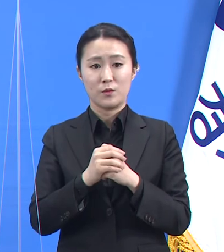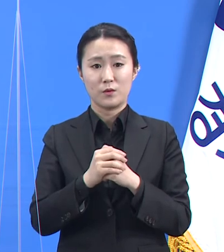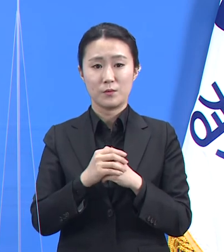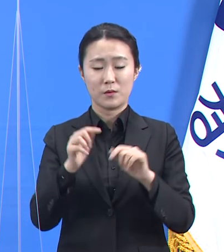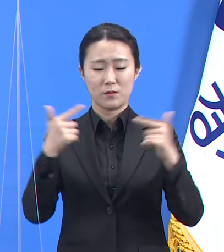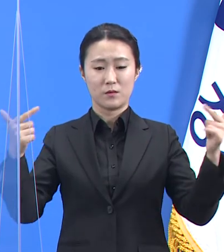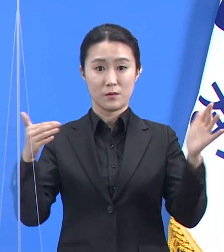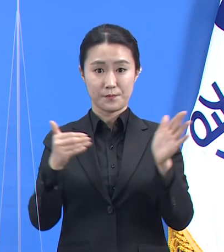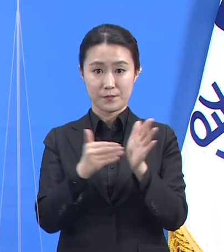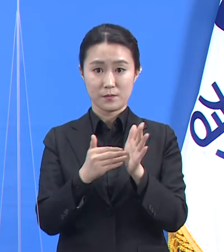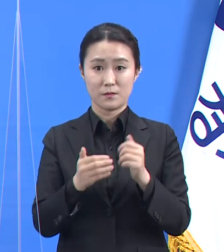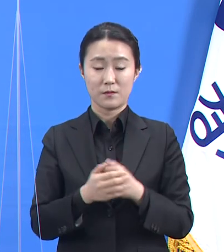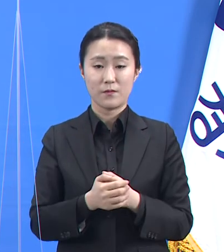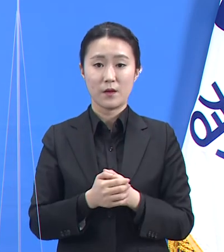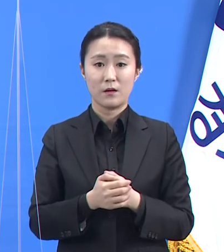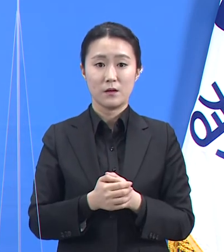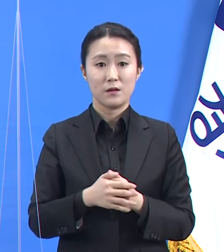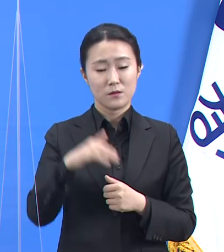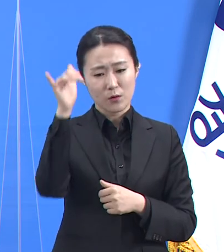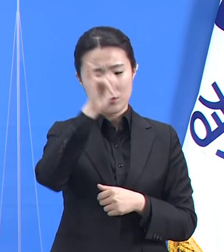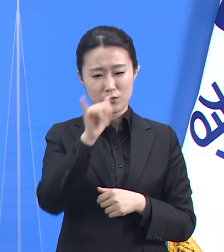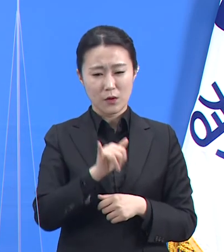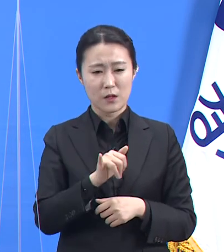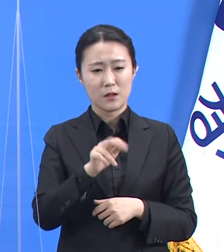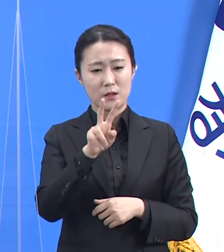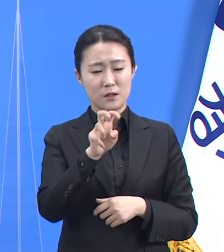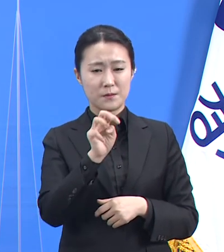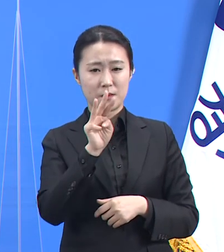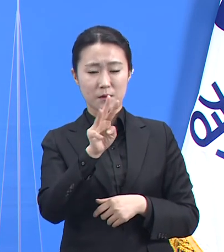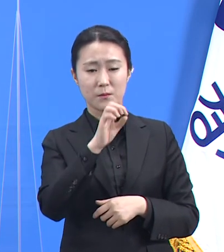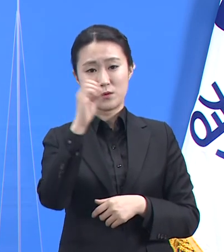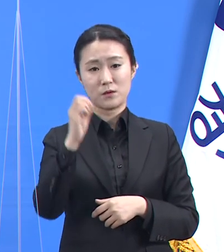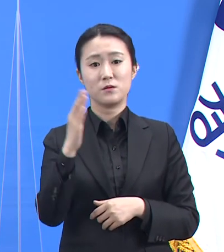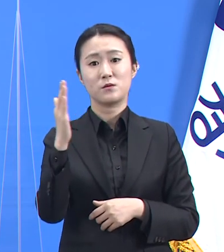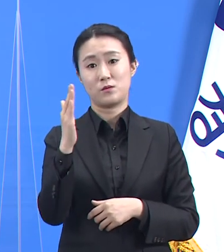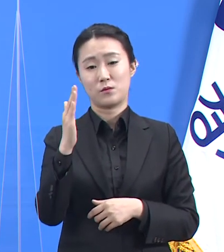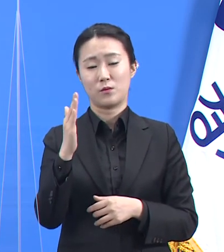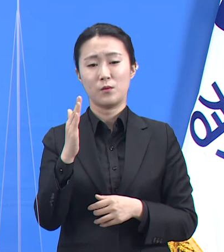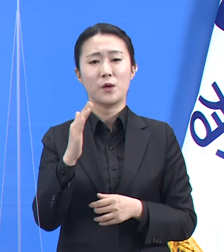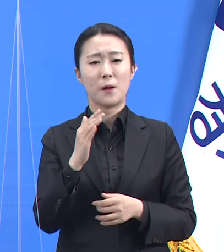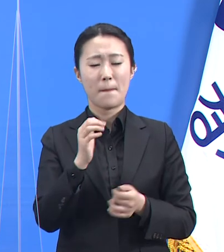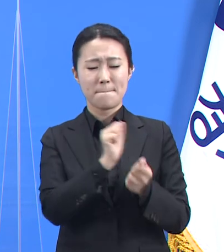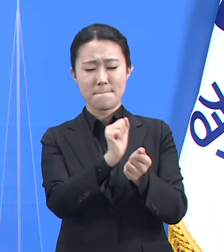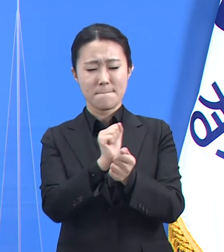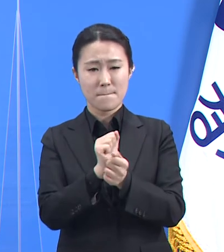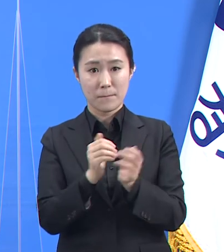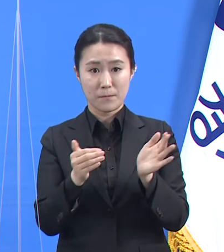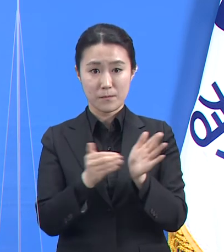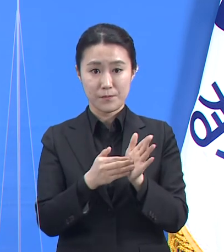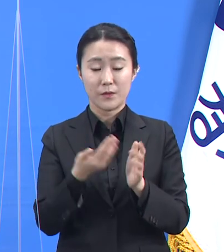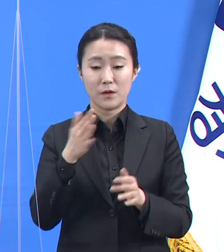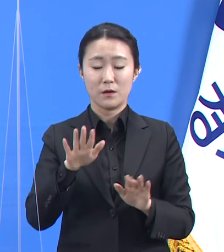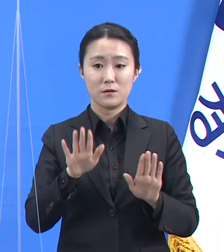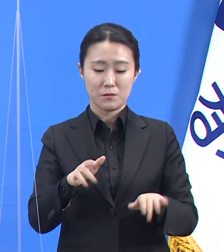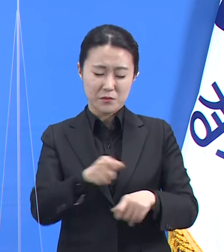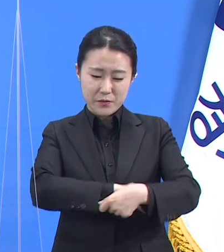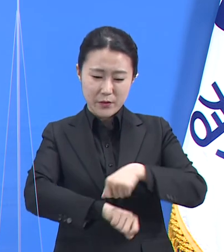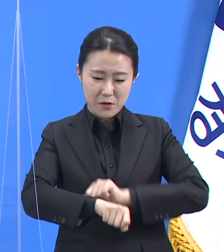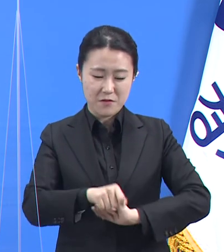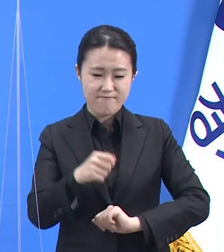23.9% 정도였습니다. 적극적인 조치에 힘입어 다행히 지난주에는